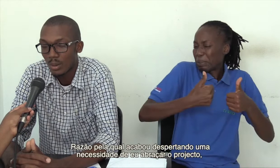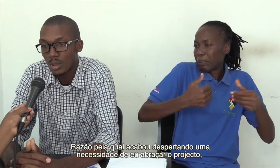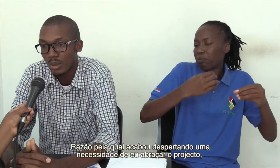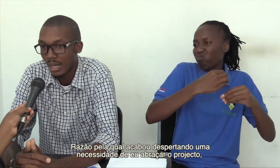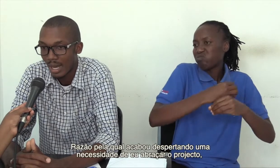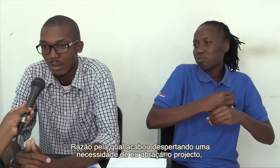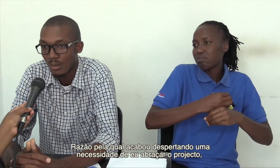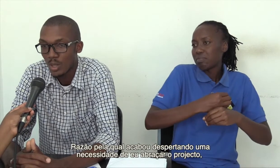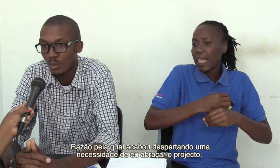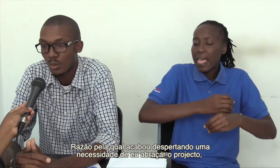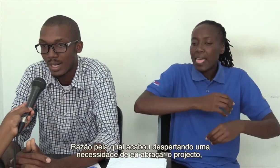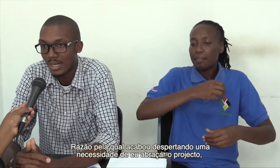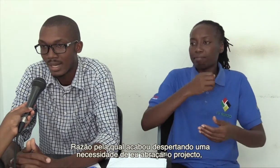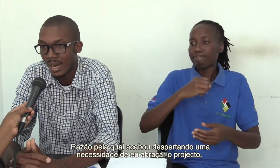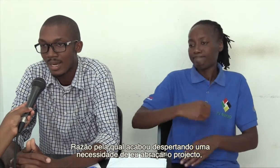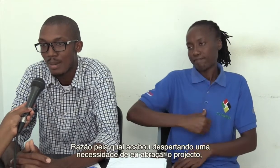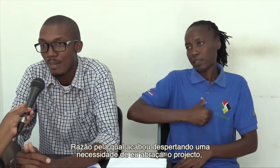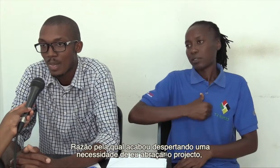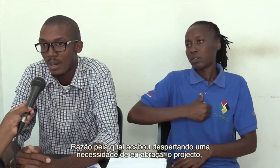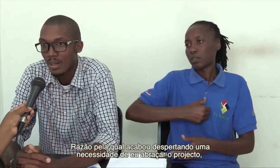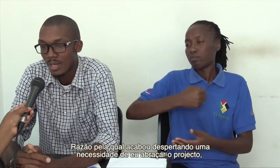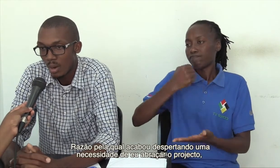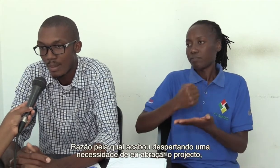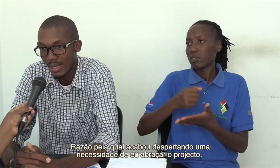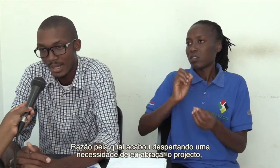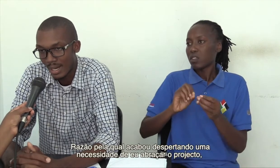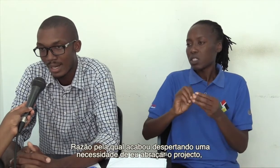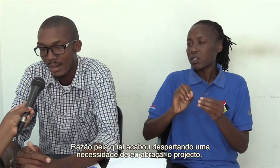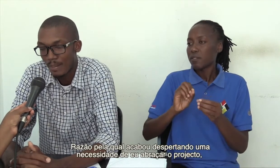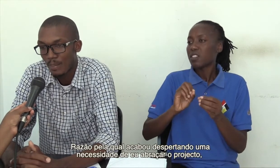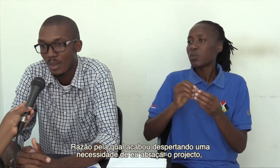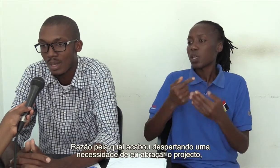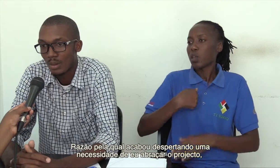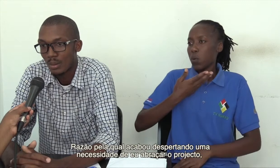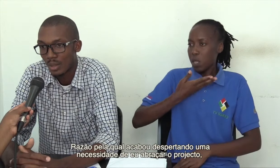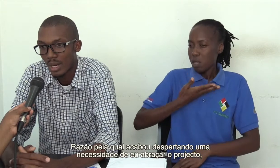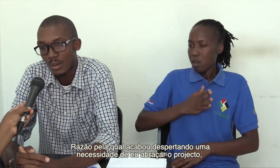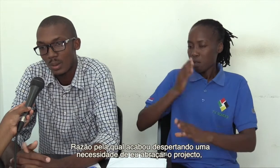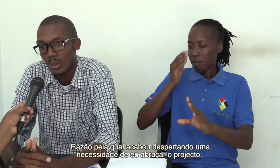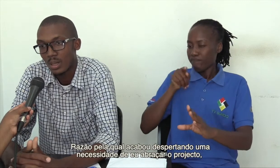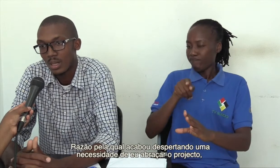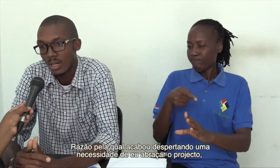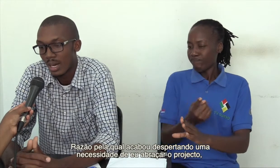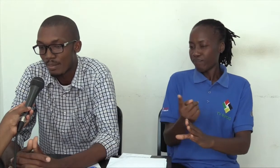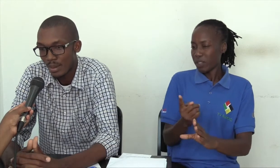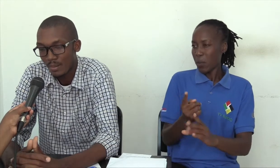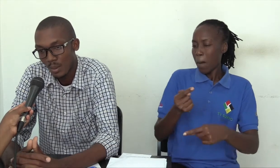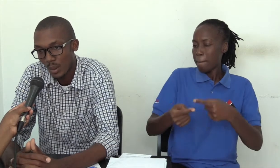despertando mesmo uma necessidade de abraçar o projeto na primeira pessoa.